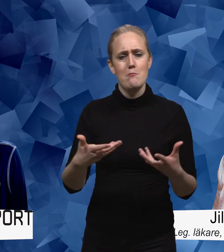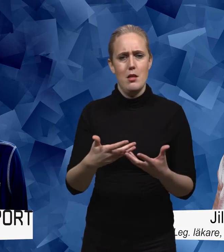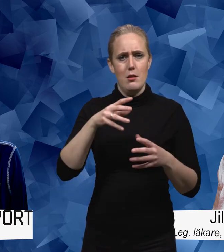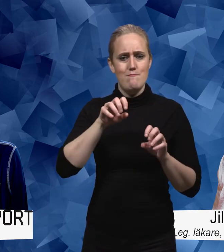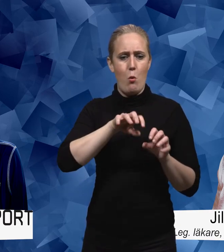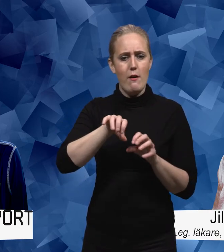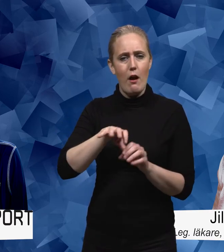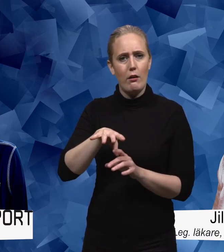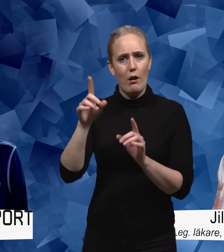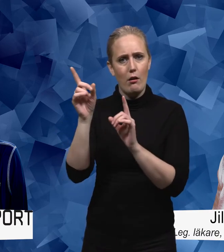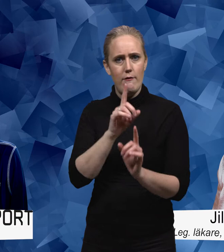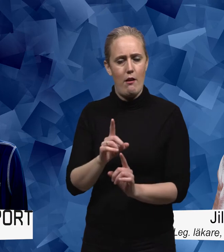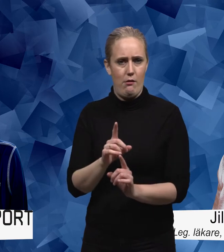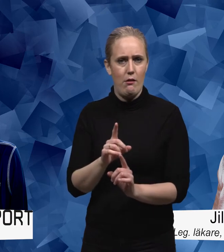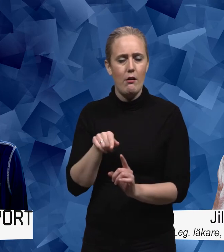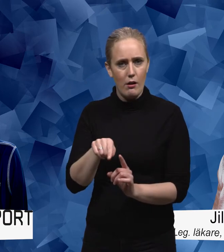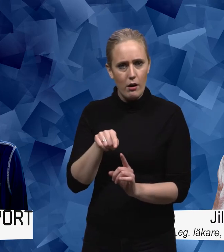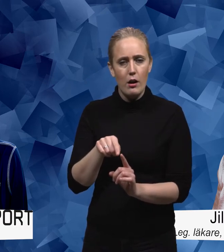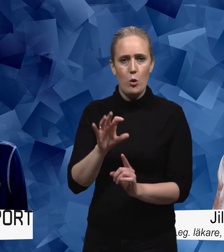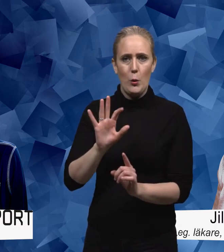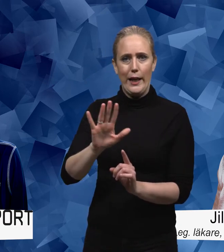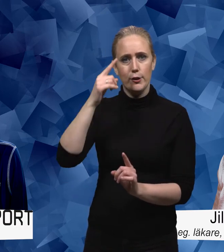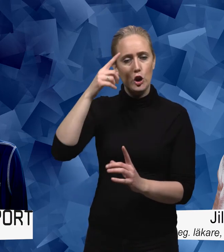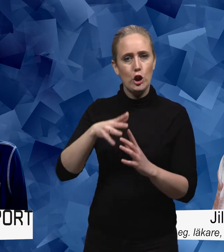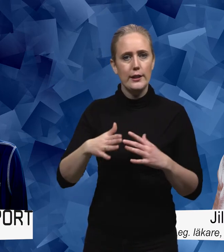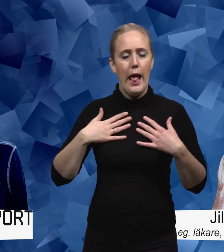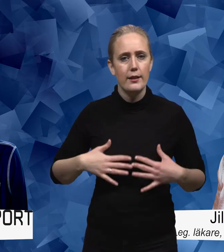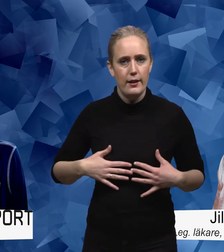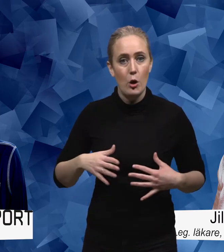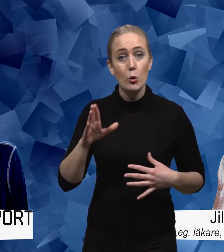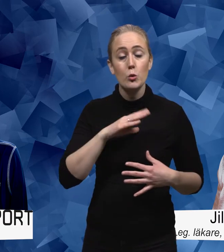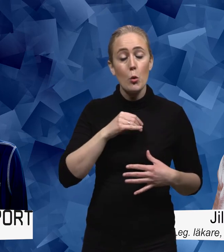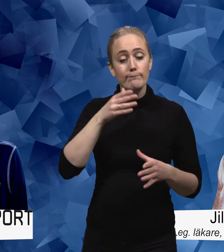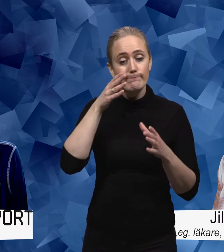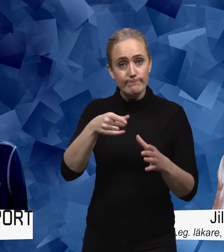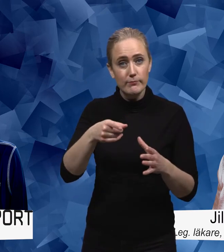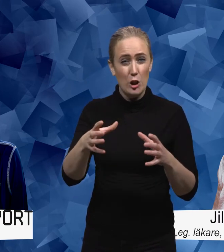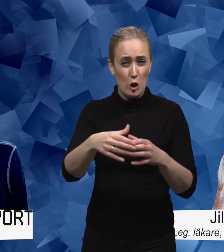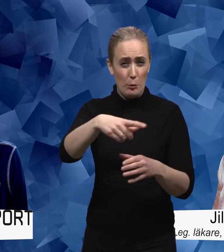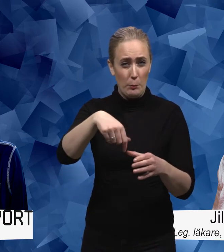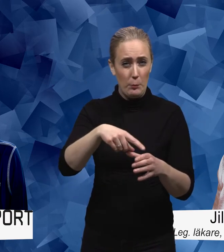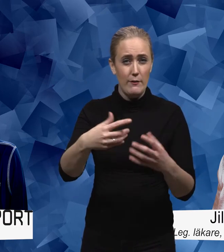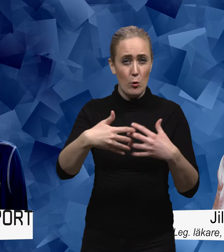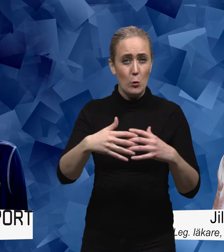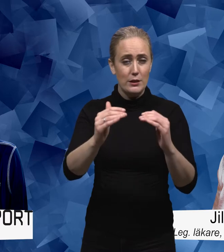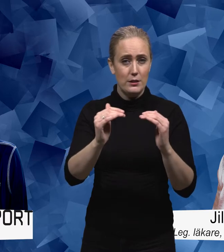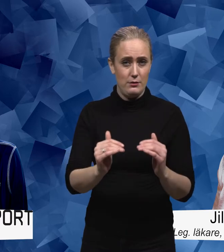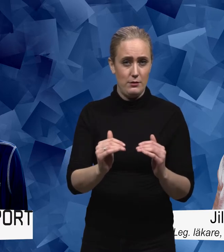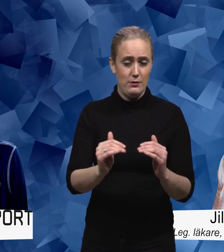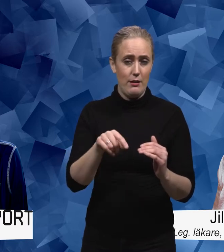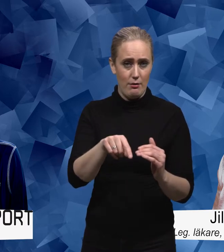psykiska hälsa. Och då tittade man på gruppen med funktionshinder och människor med